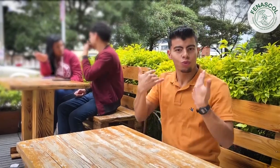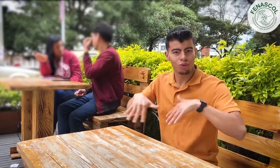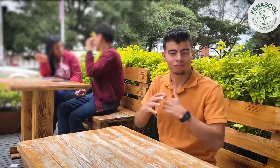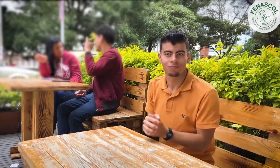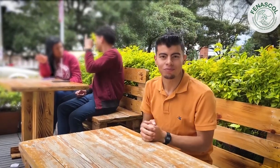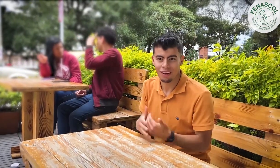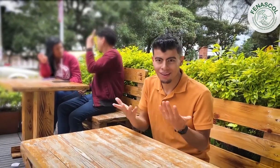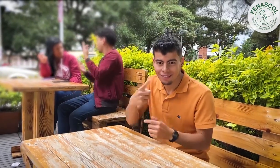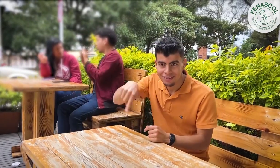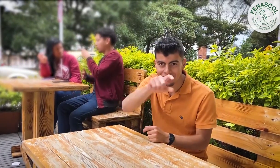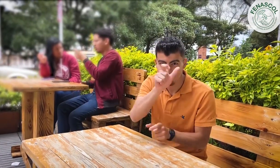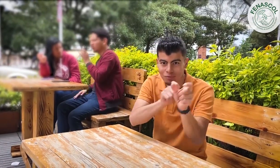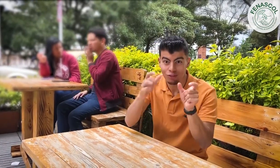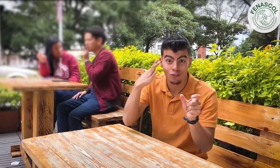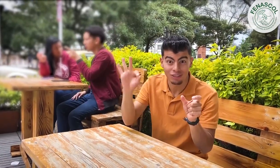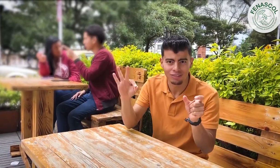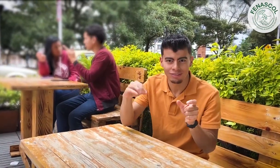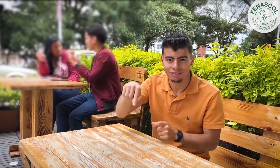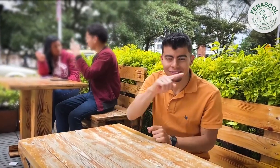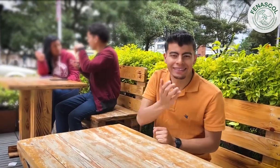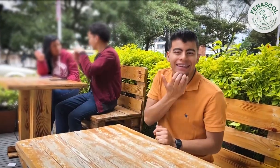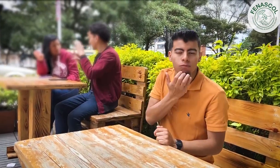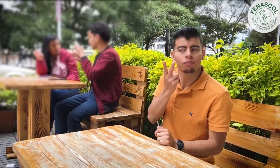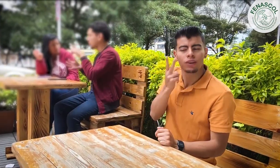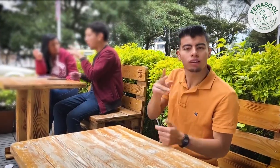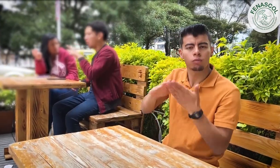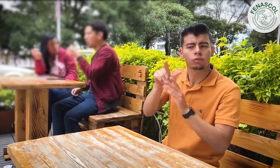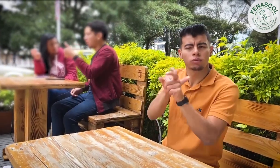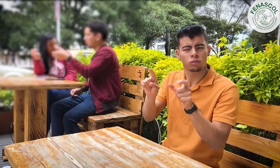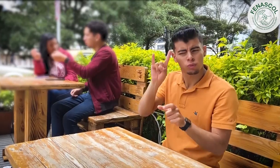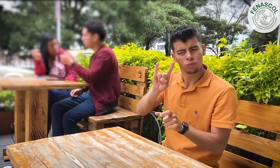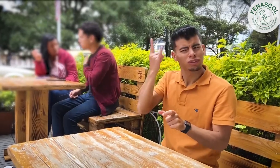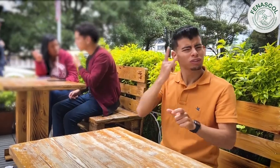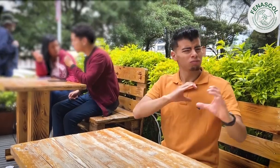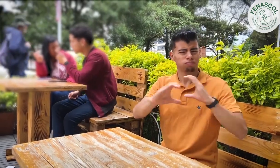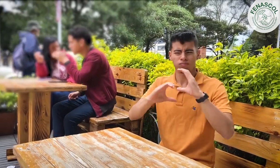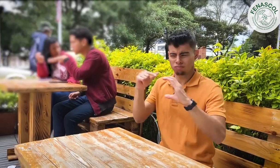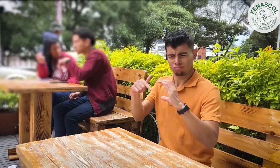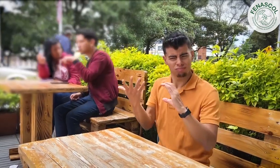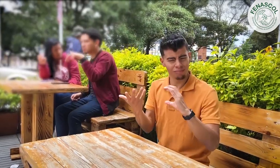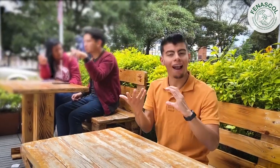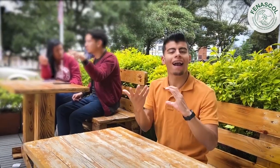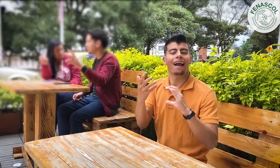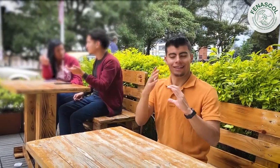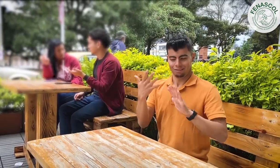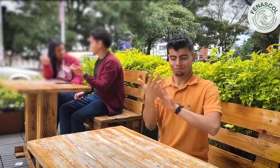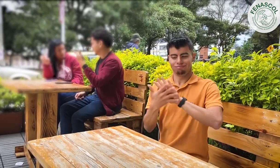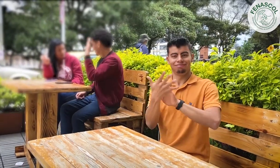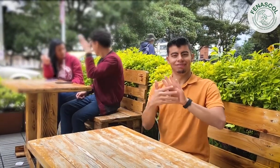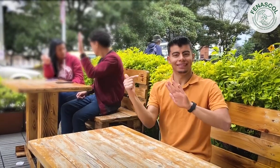sorda. Cuando ustedes vean dos personas sordas y se pregunten cómo se comunican, ya saben que lo hacen por medio de la lengua